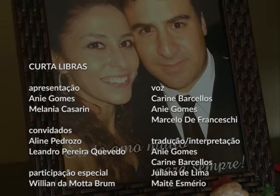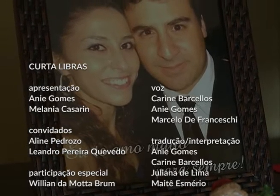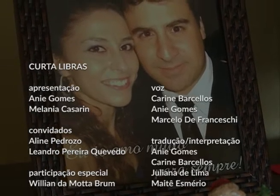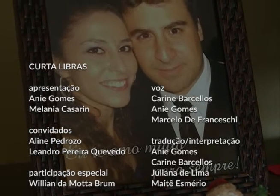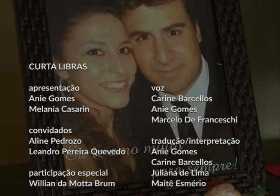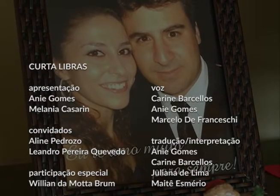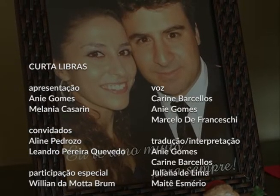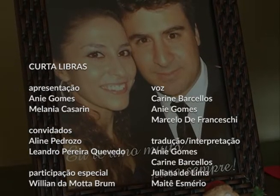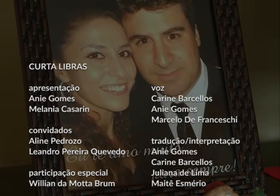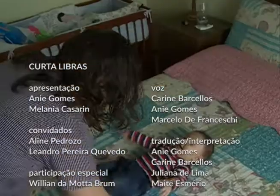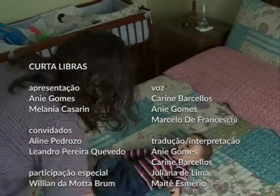one